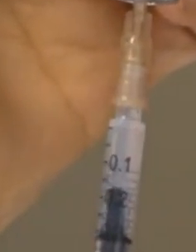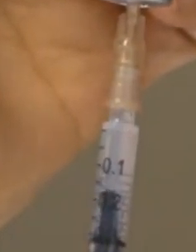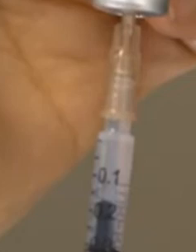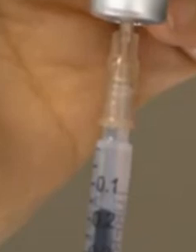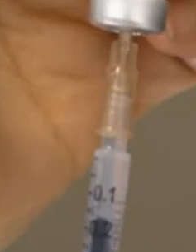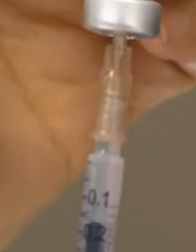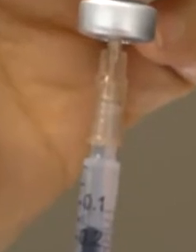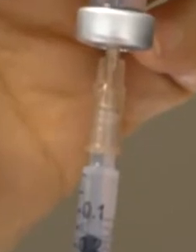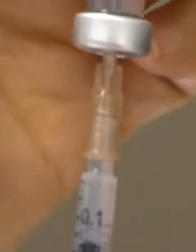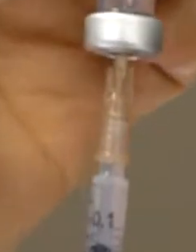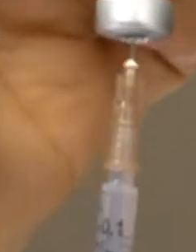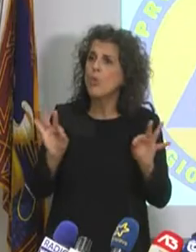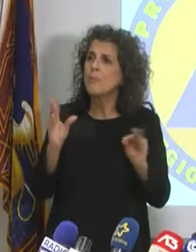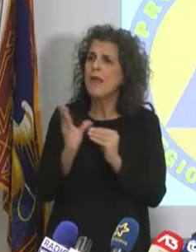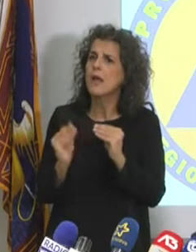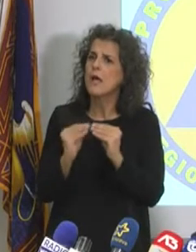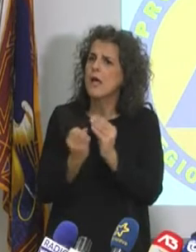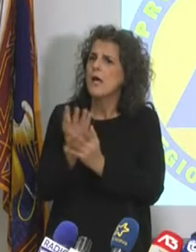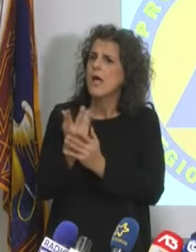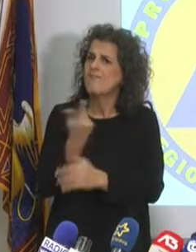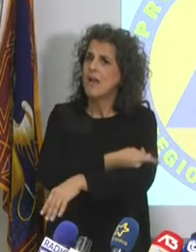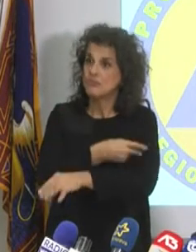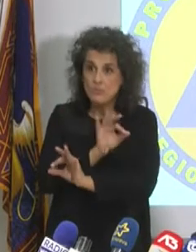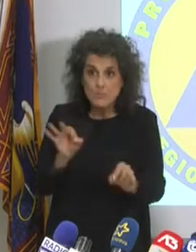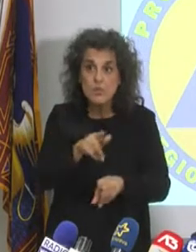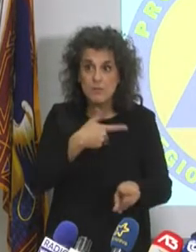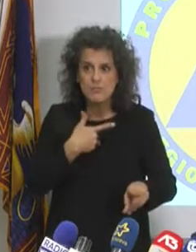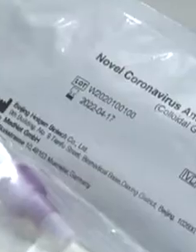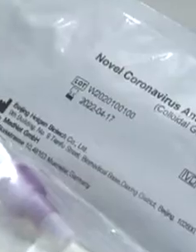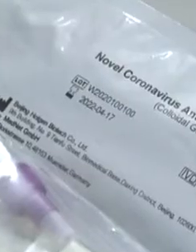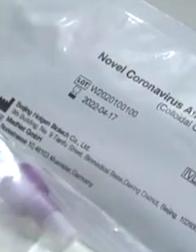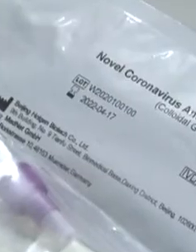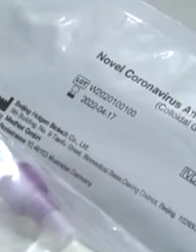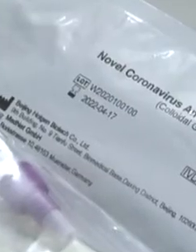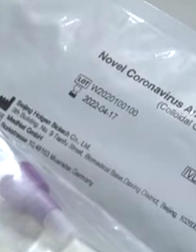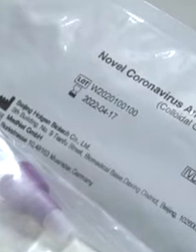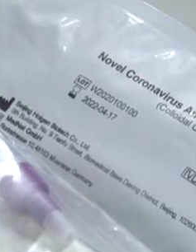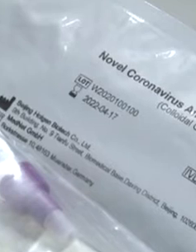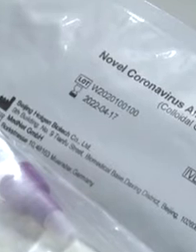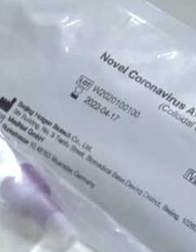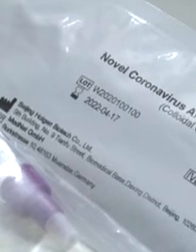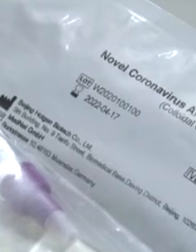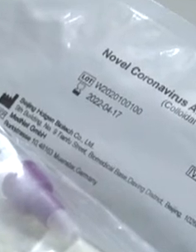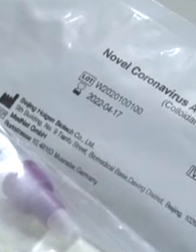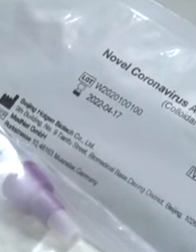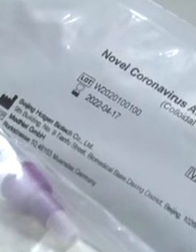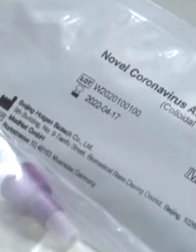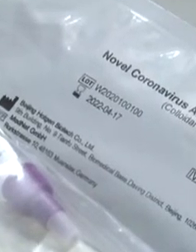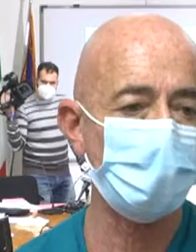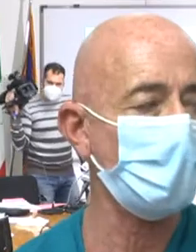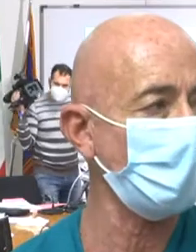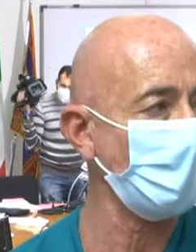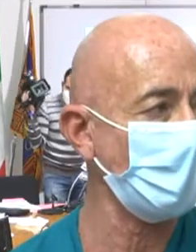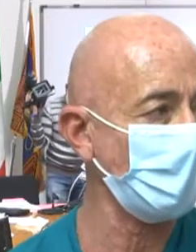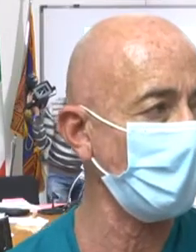con l'aiuto della finanziaria regionale. Posso garantire che c'è chi è disponibile. Un passaggio poi sui tamponi fai da te e la sperimentazione del